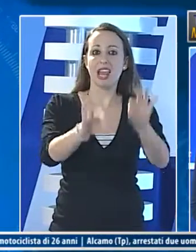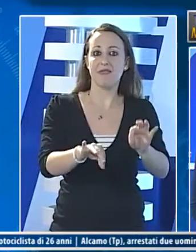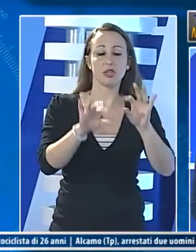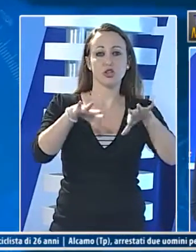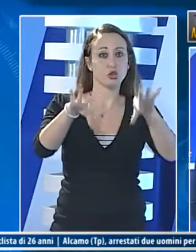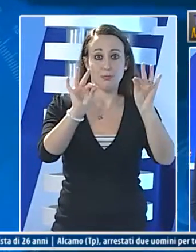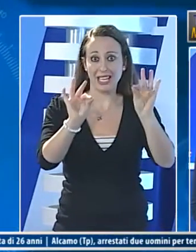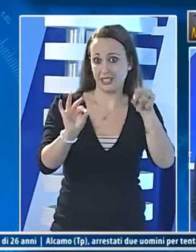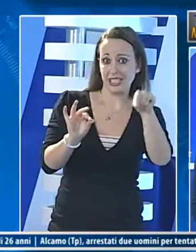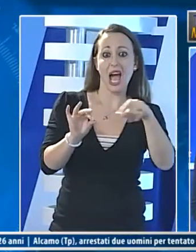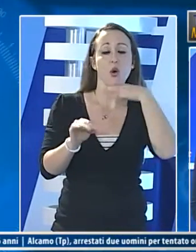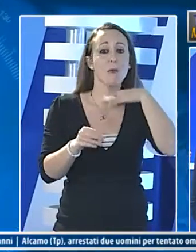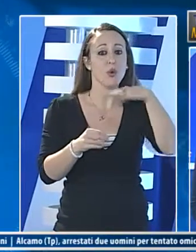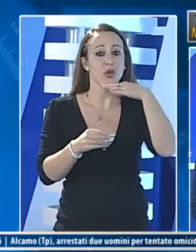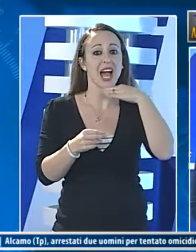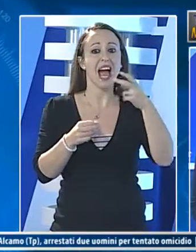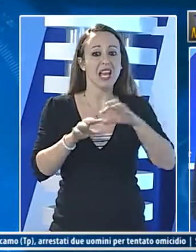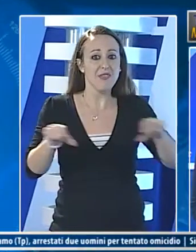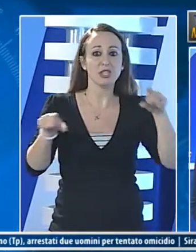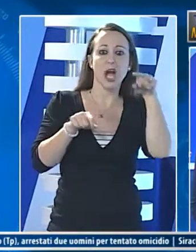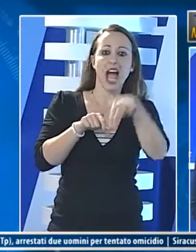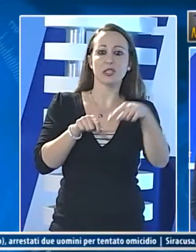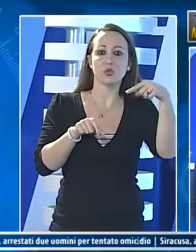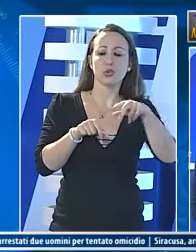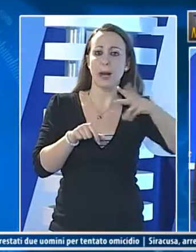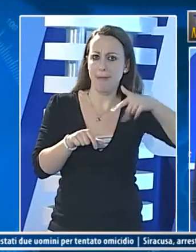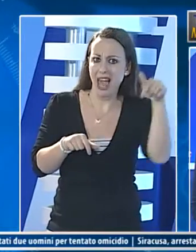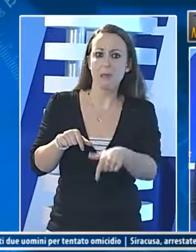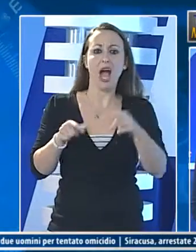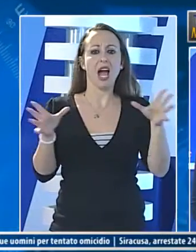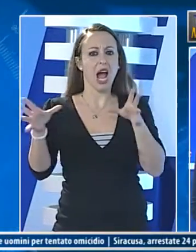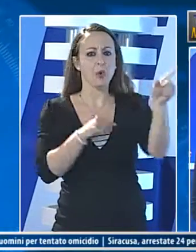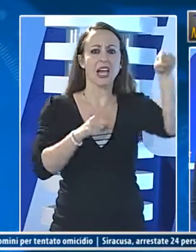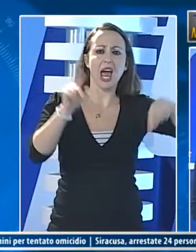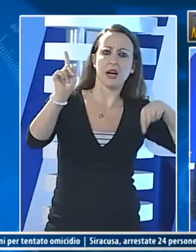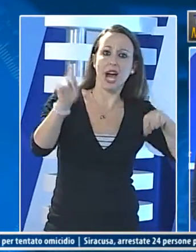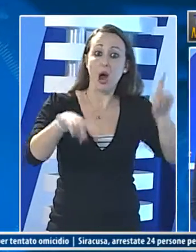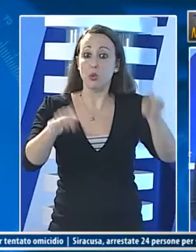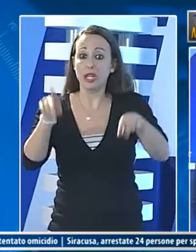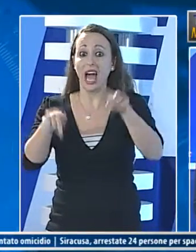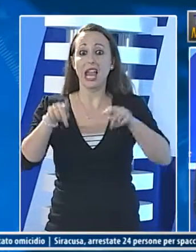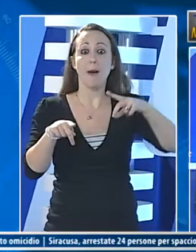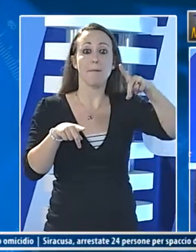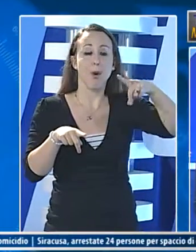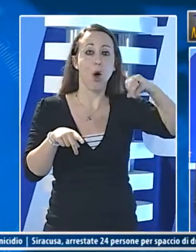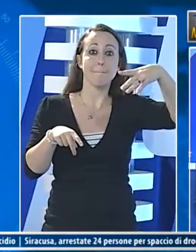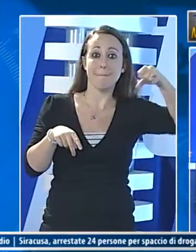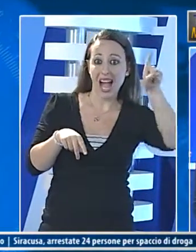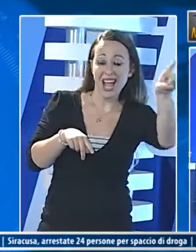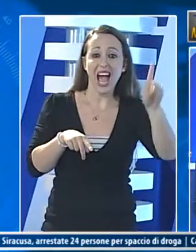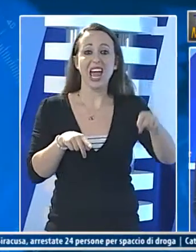ovest di palermo a causa di alcuni interventi di manutenzione nella diga poma si tratta di lavori